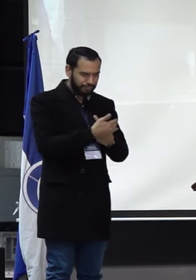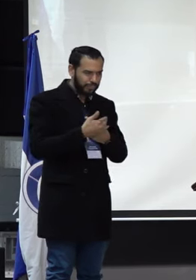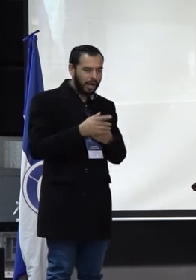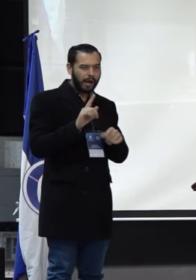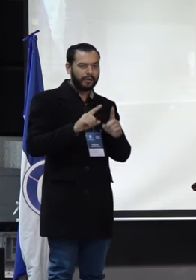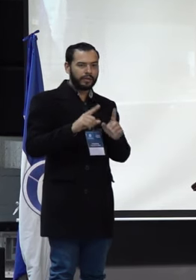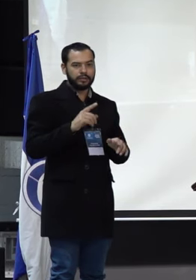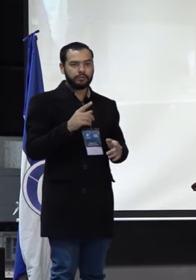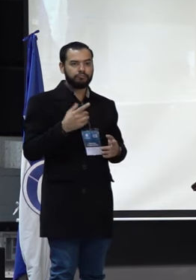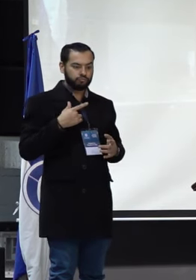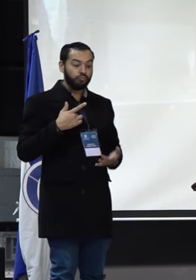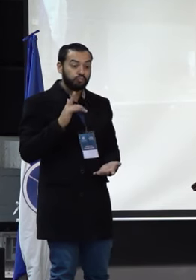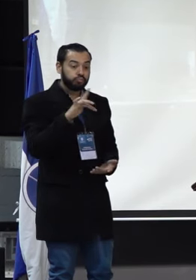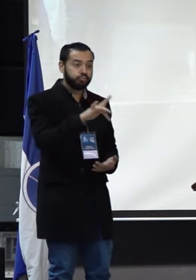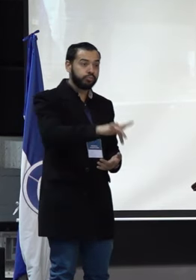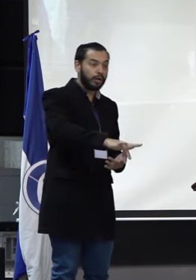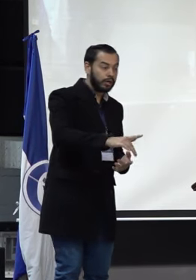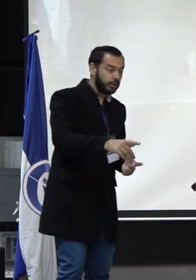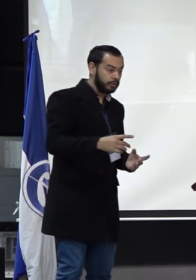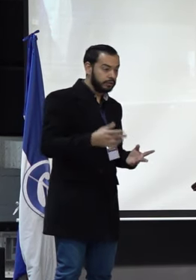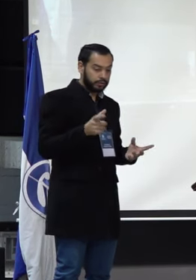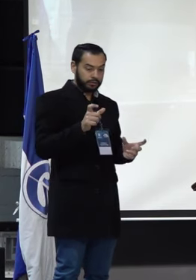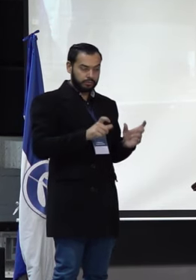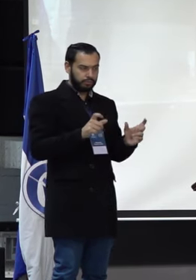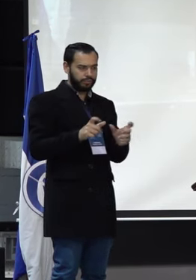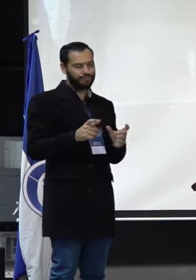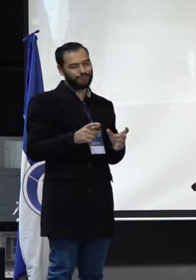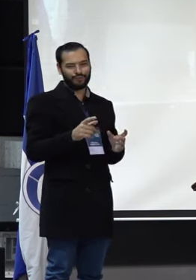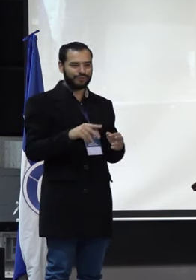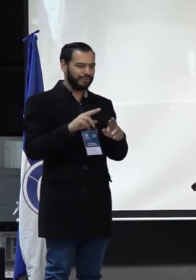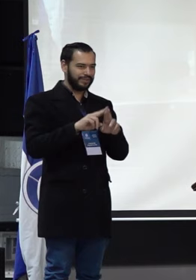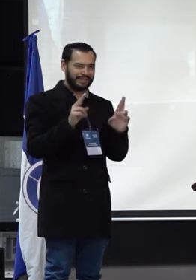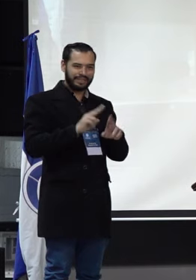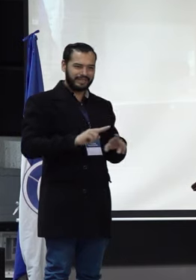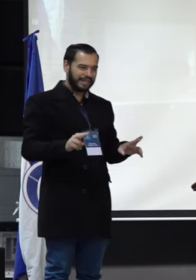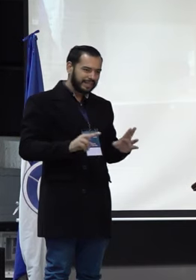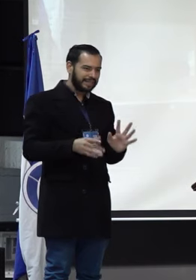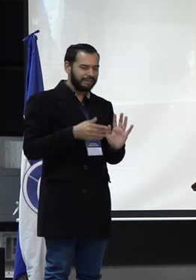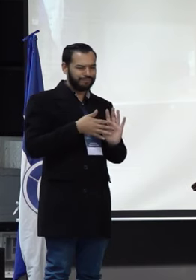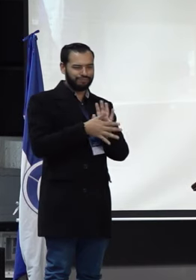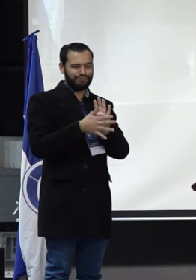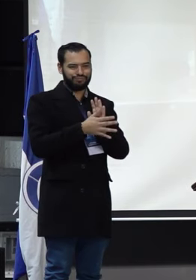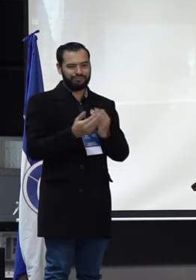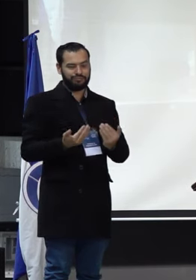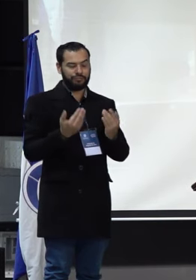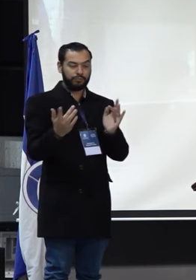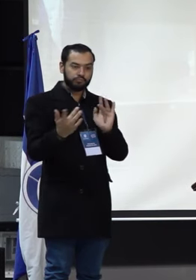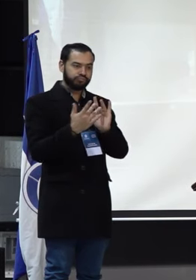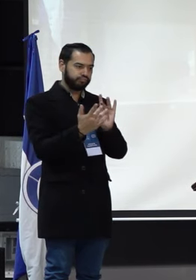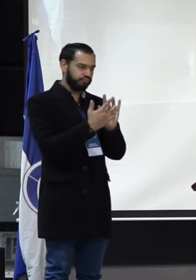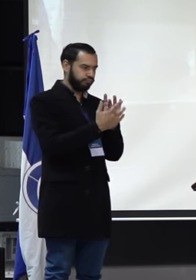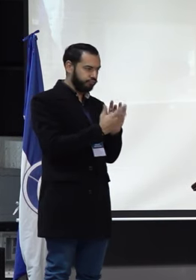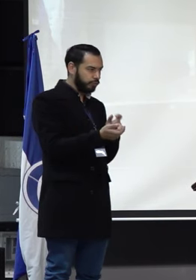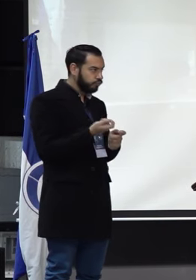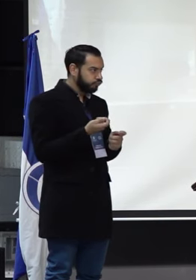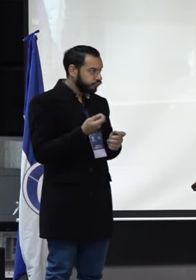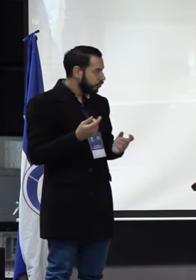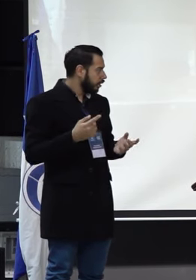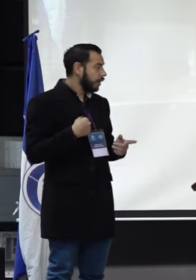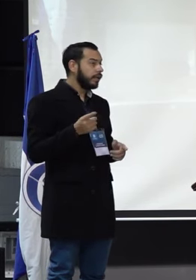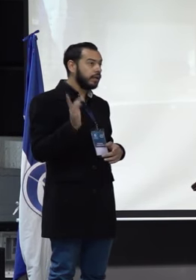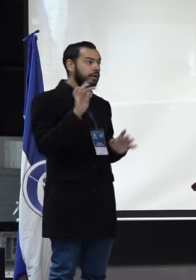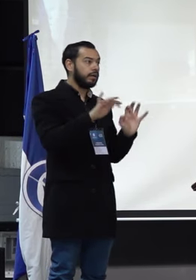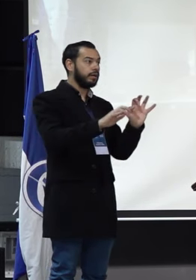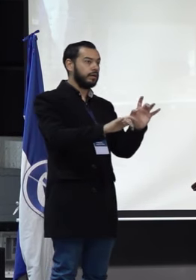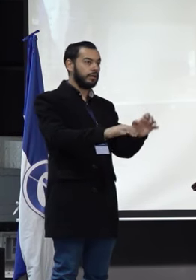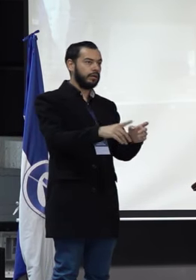pueden hacer de una manera física, por eso es necesario fortalecer esos canales virtuales para acercarlos nuevamente. Y evidentemente quienes estamos aquí también